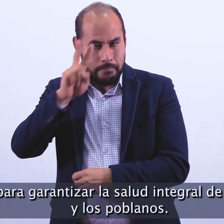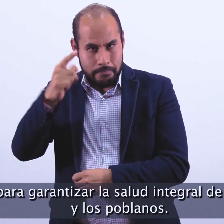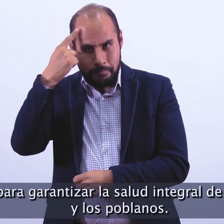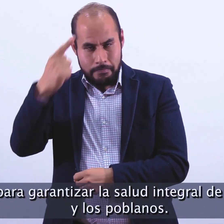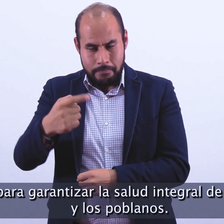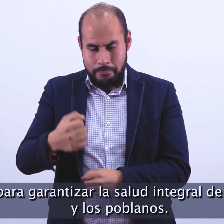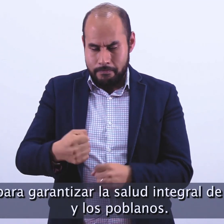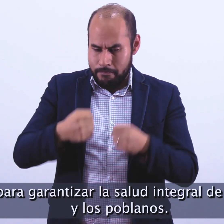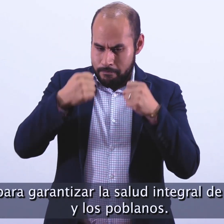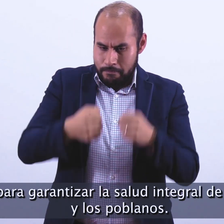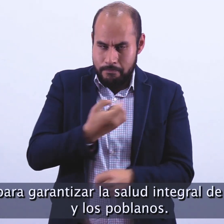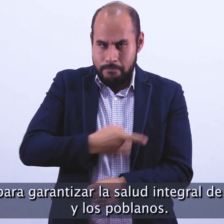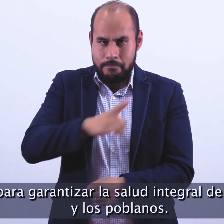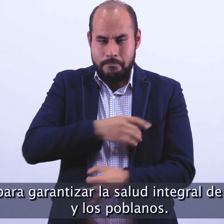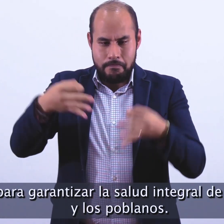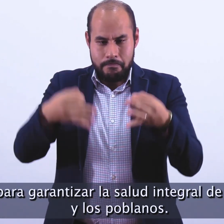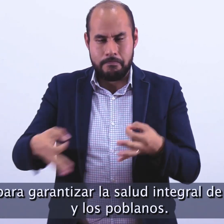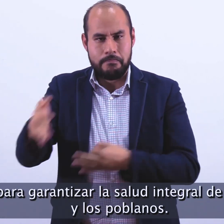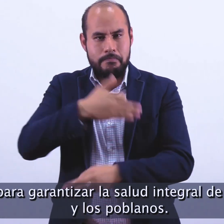integral de las y los poblanos.